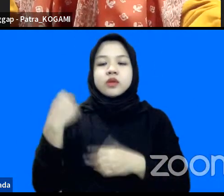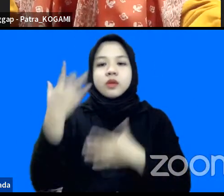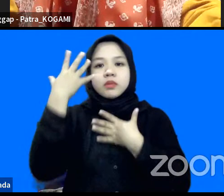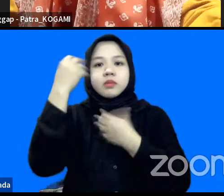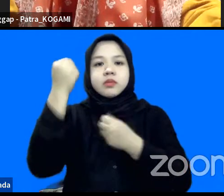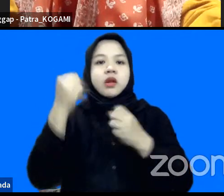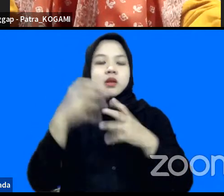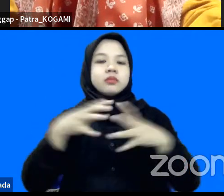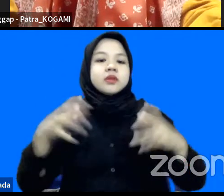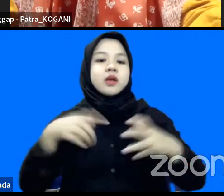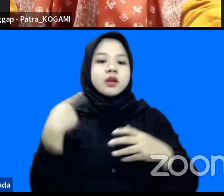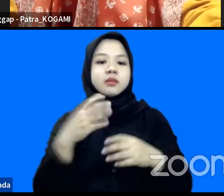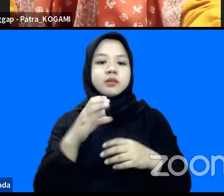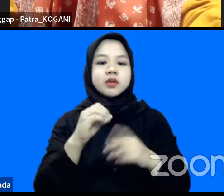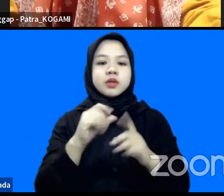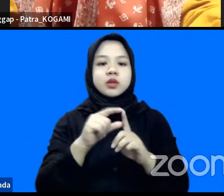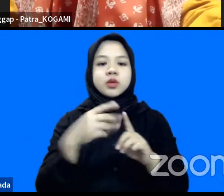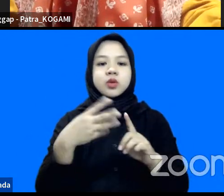sebagai operator